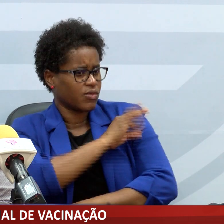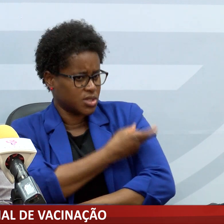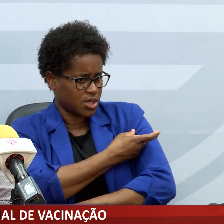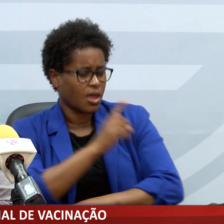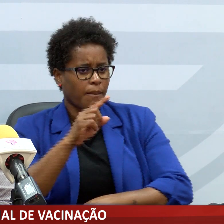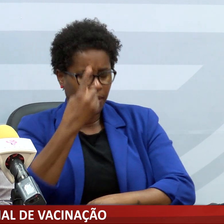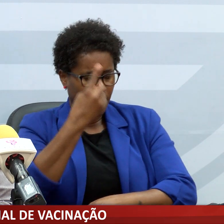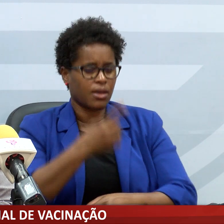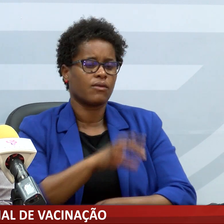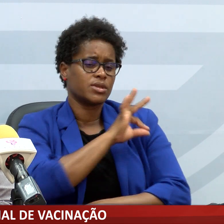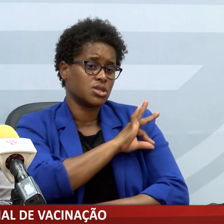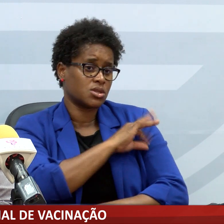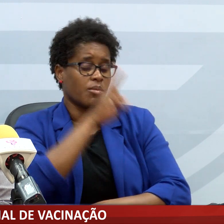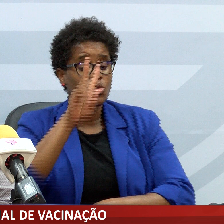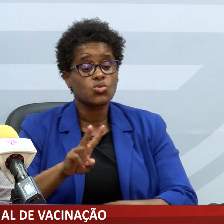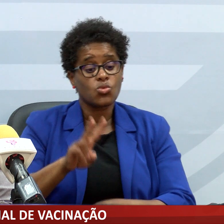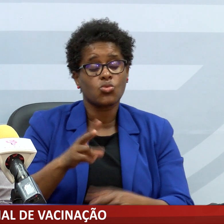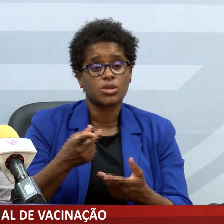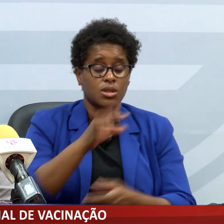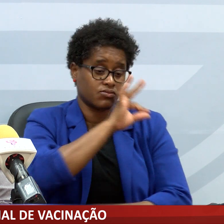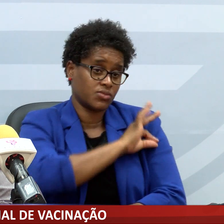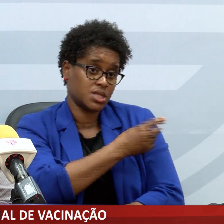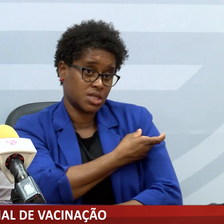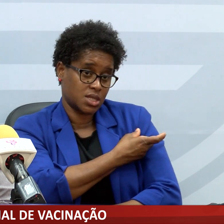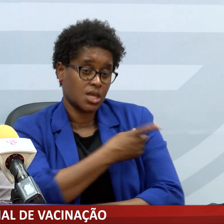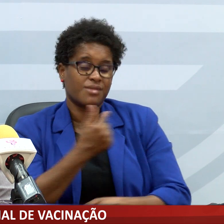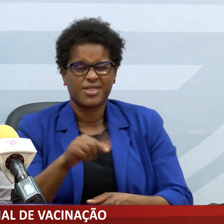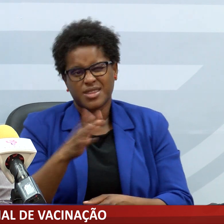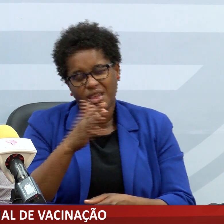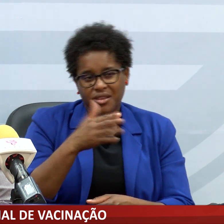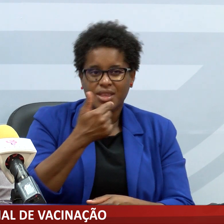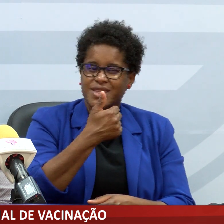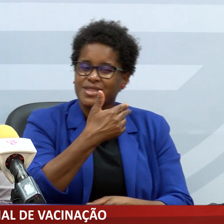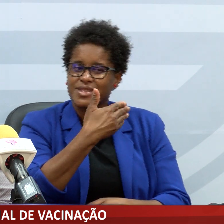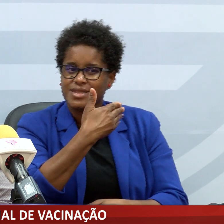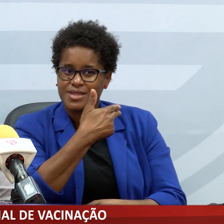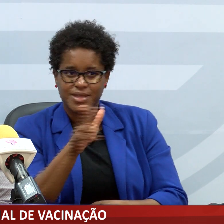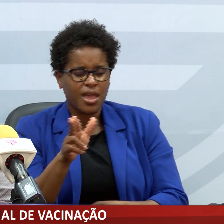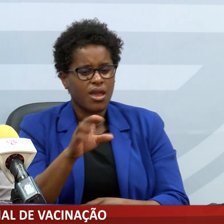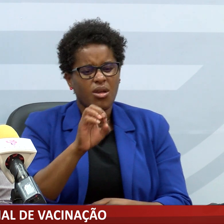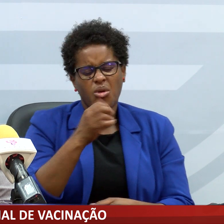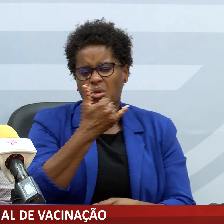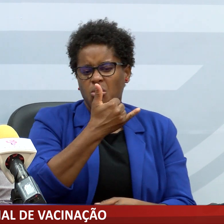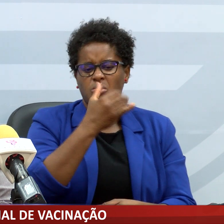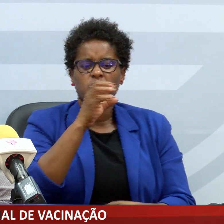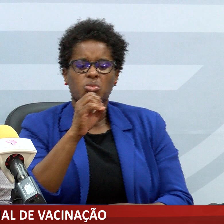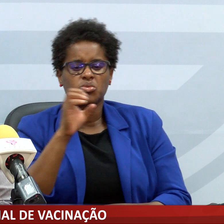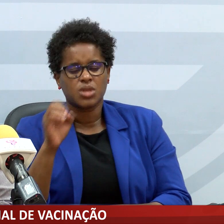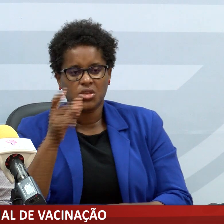Para a segunda dose tem sido em torno de 100, 200 pessoas por dia.